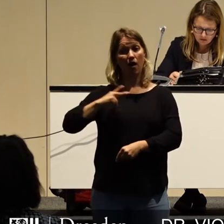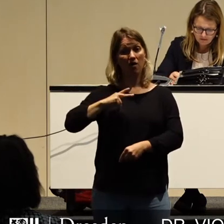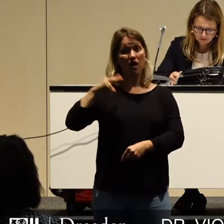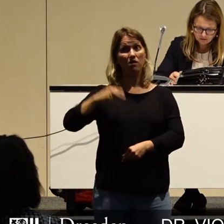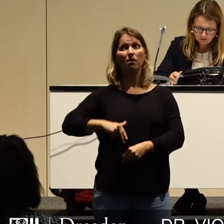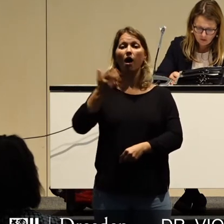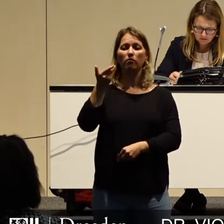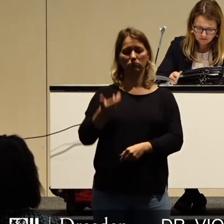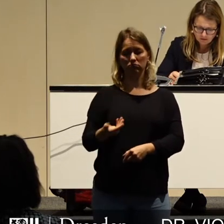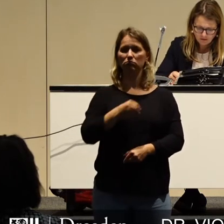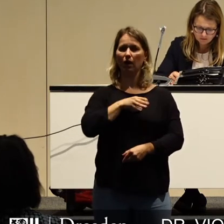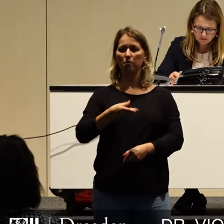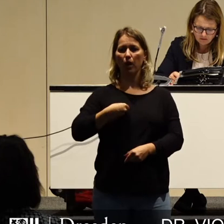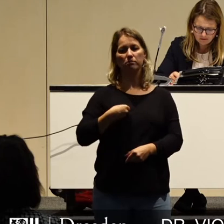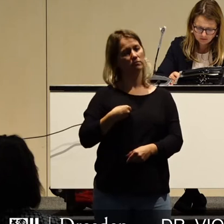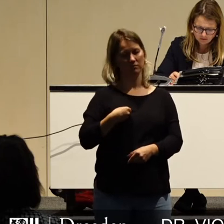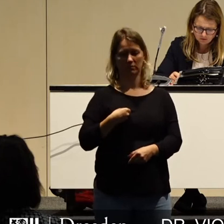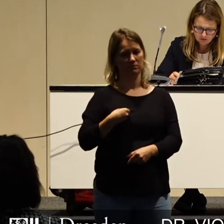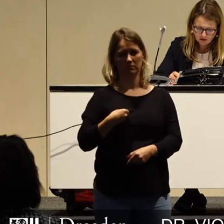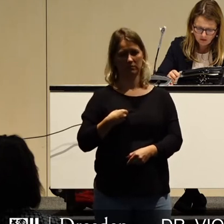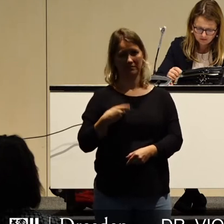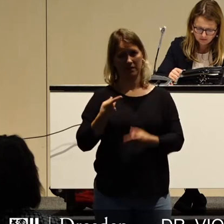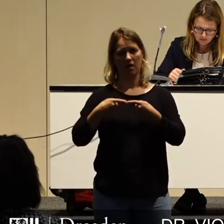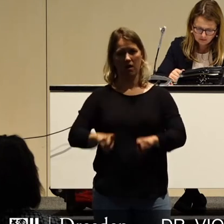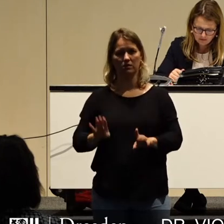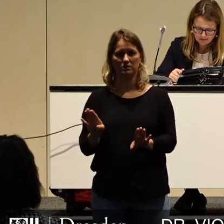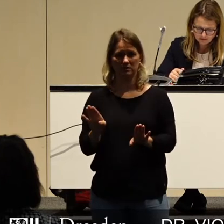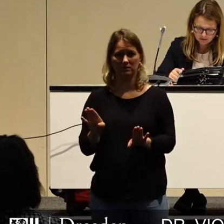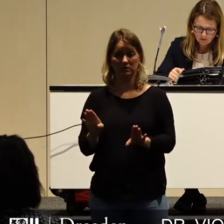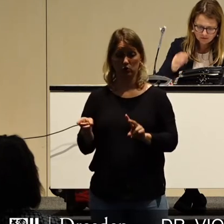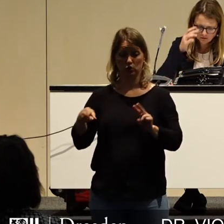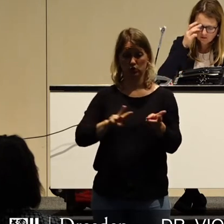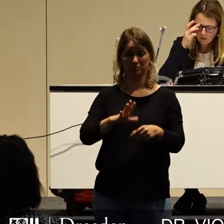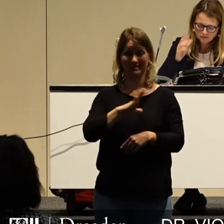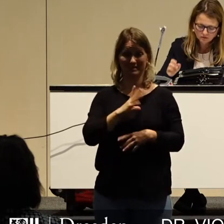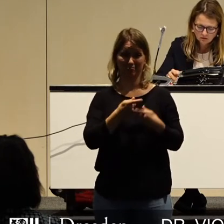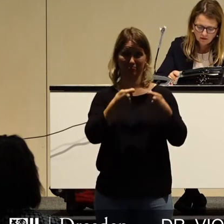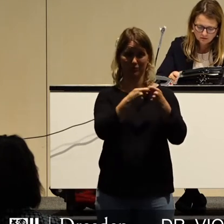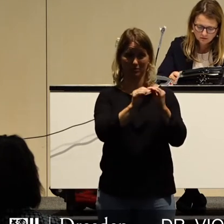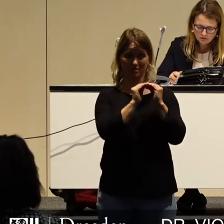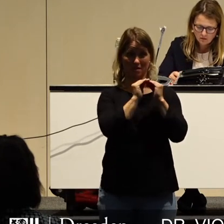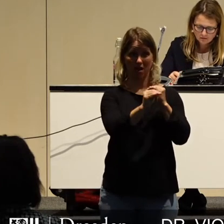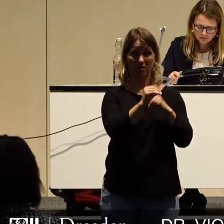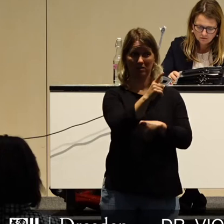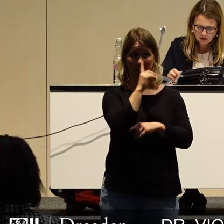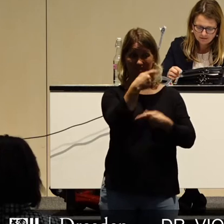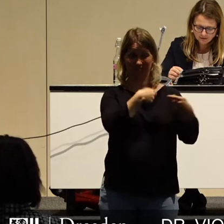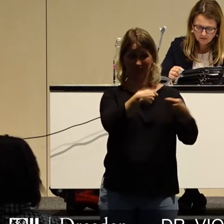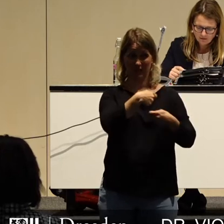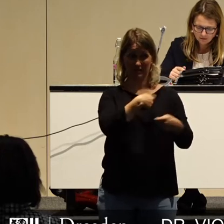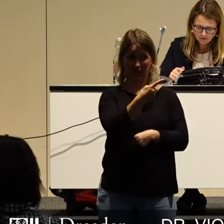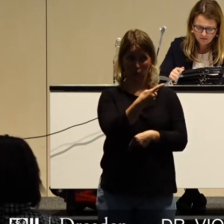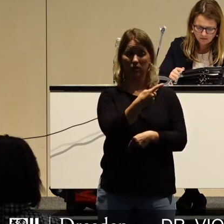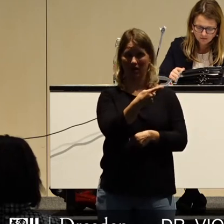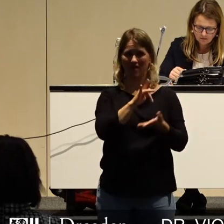teilte. Für uns heißt das, die Finanzierungsleistungen von Bund und Land zur Kompensation der Corona-bedingten